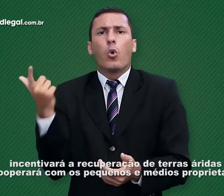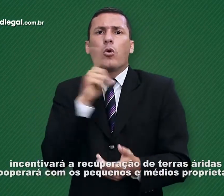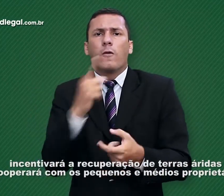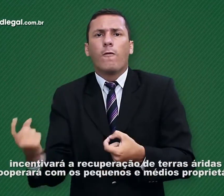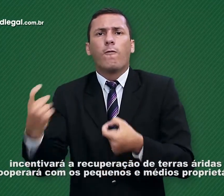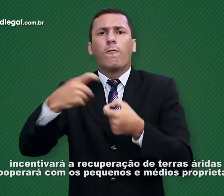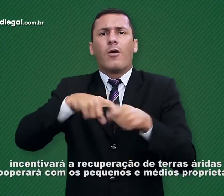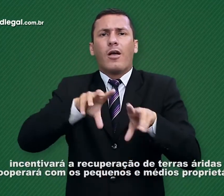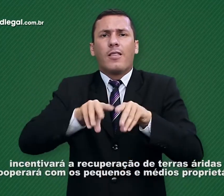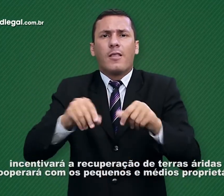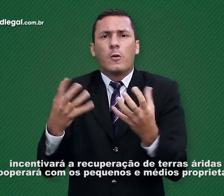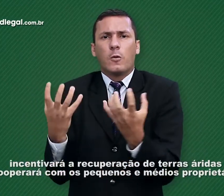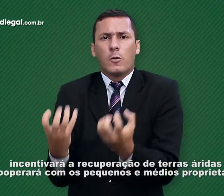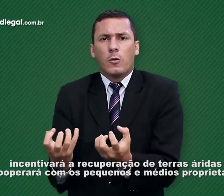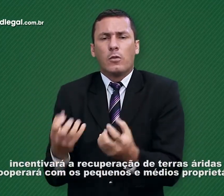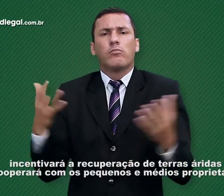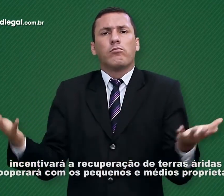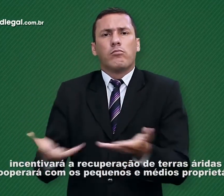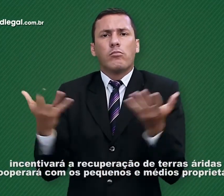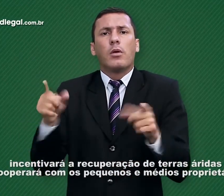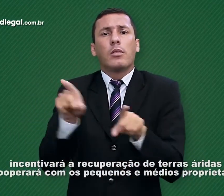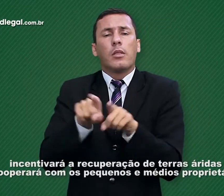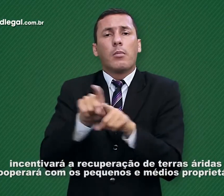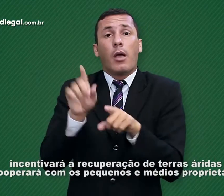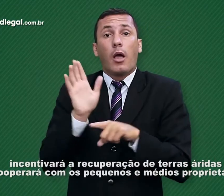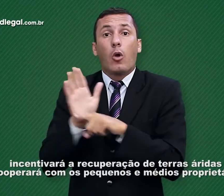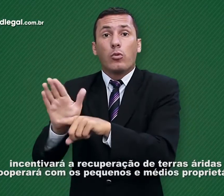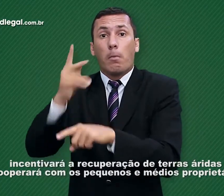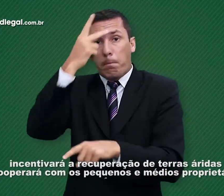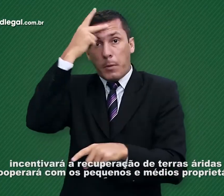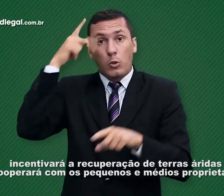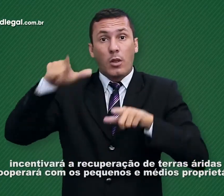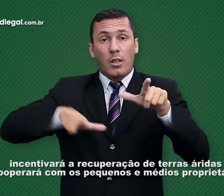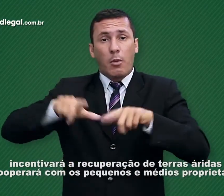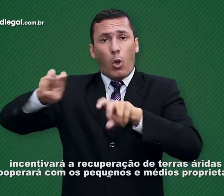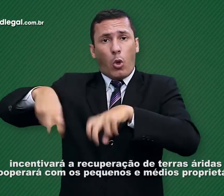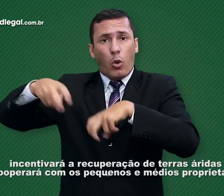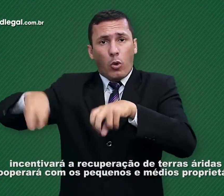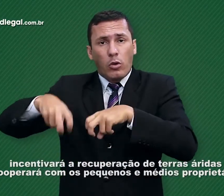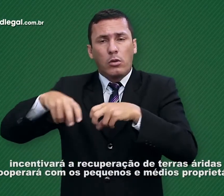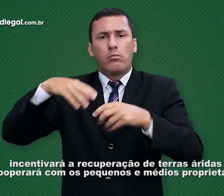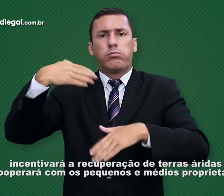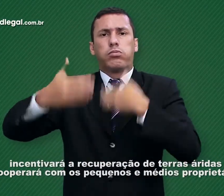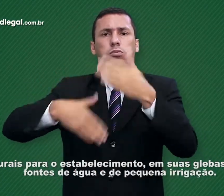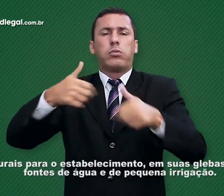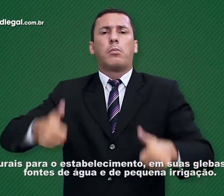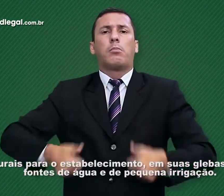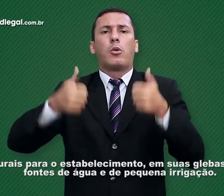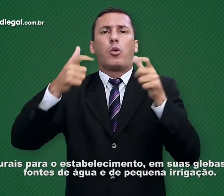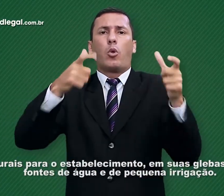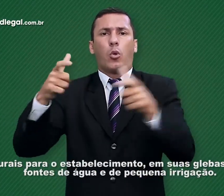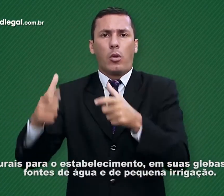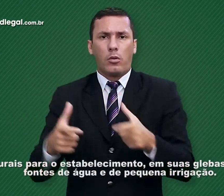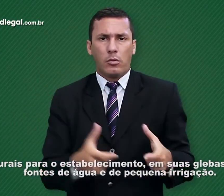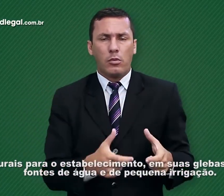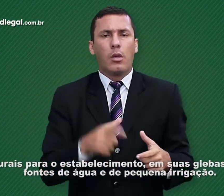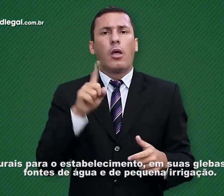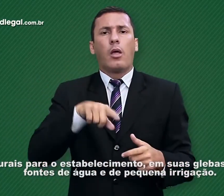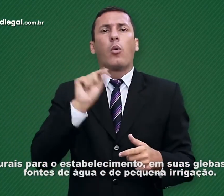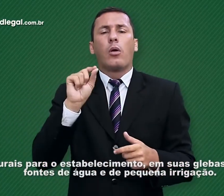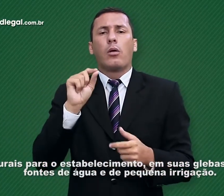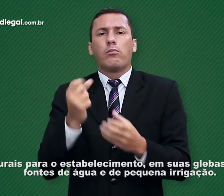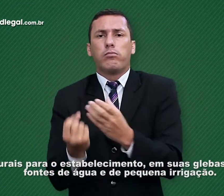incentivará a recuperação de terras áridas e cooperará com os pequenos e médios proprietários rurais para o